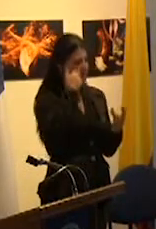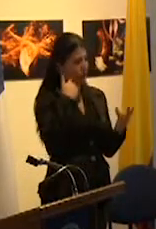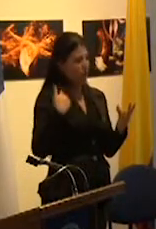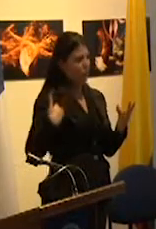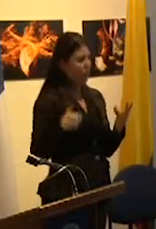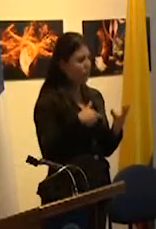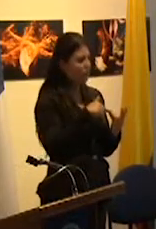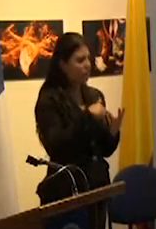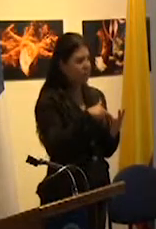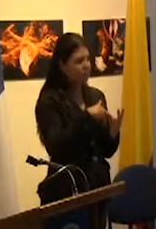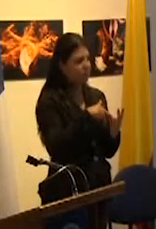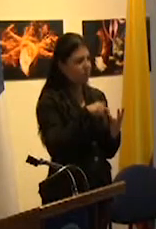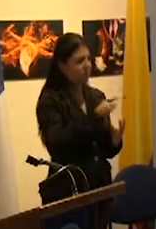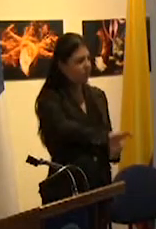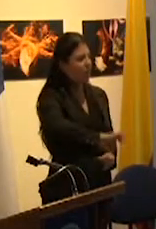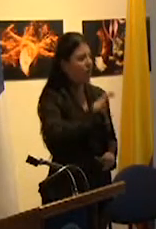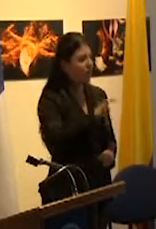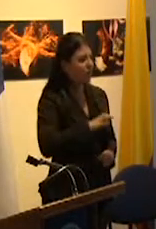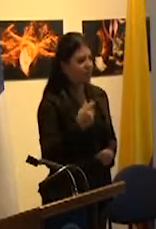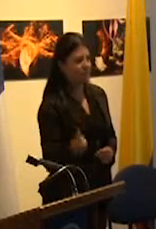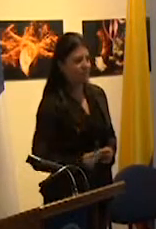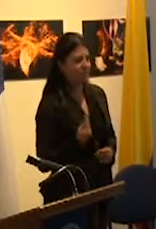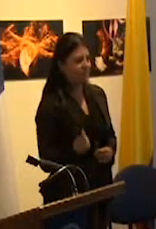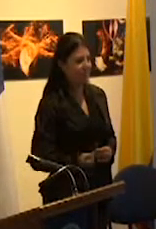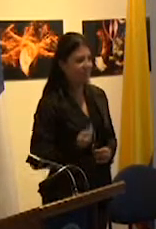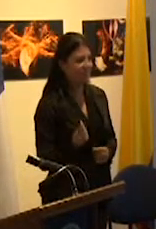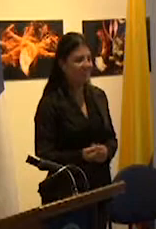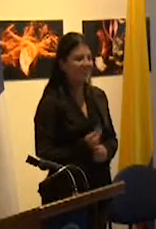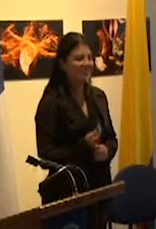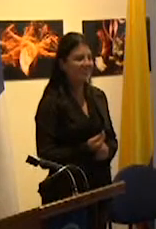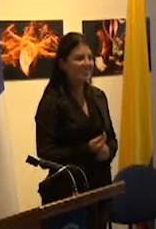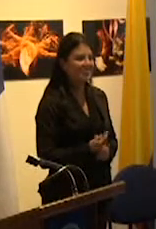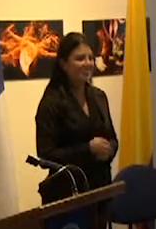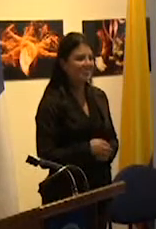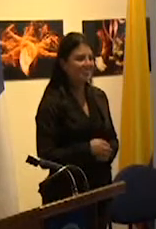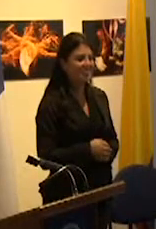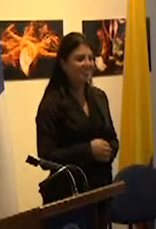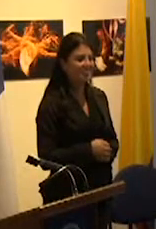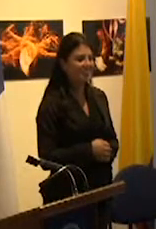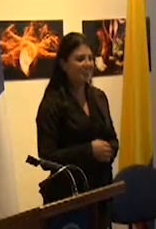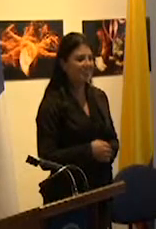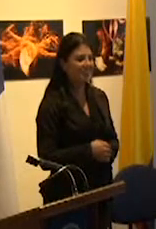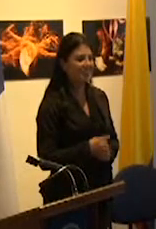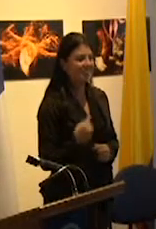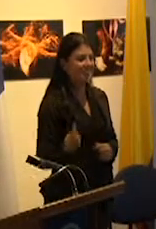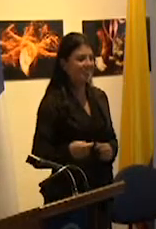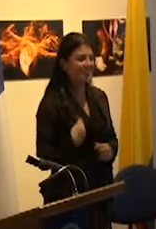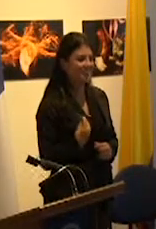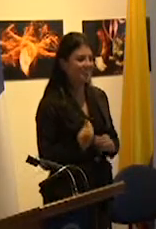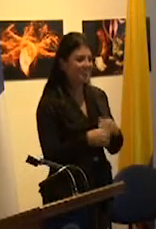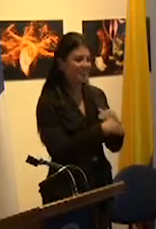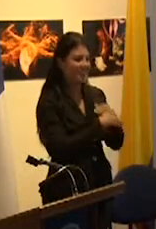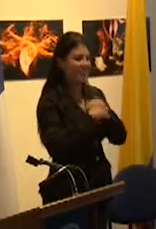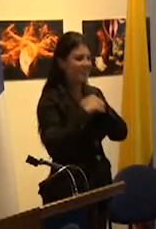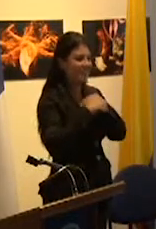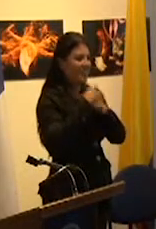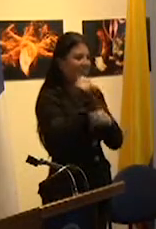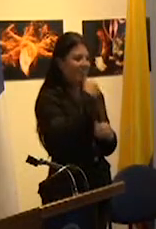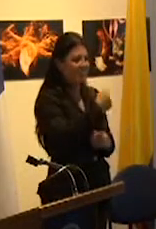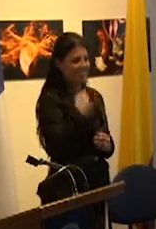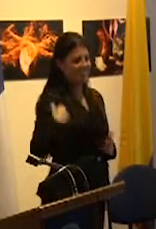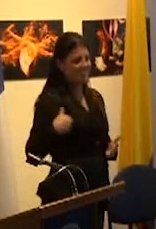subjetivación cuya característica específica es como dice Clot